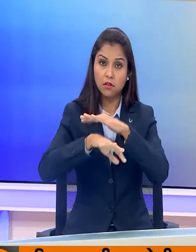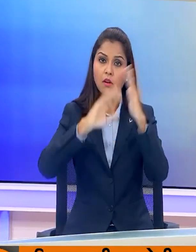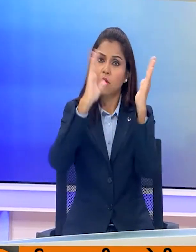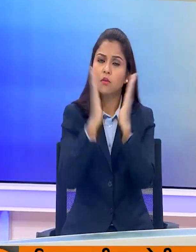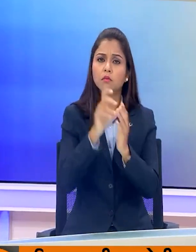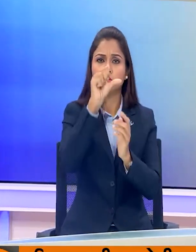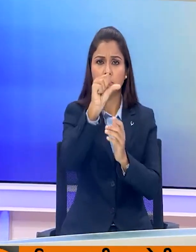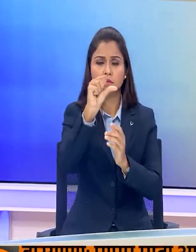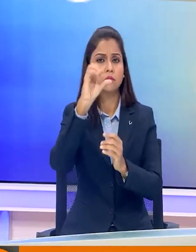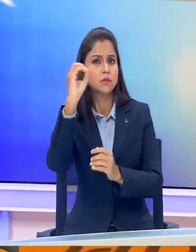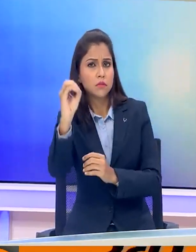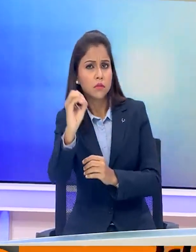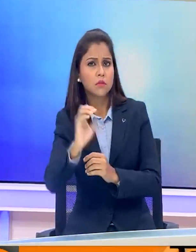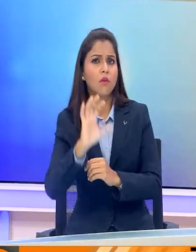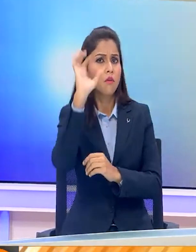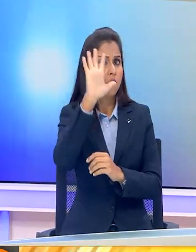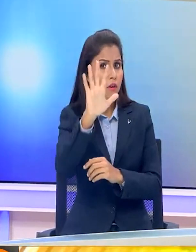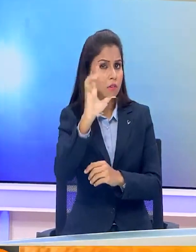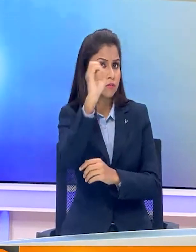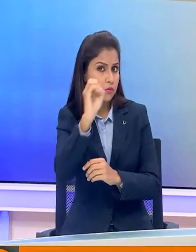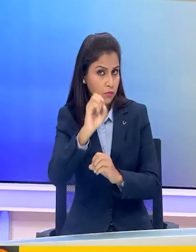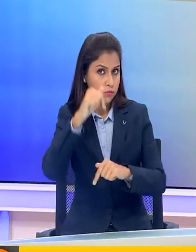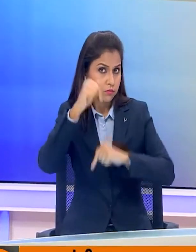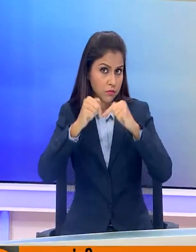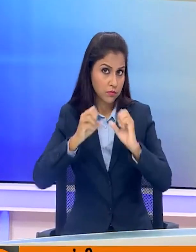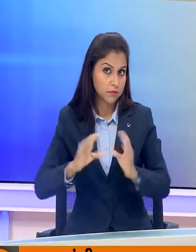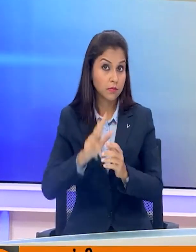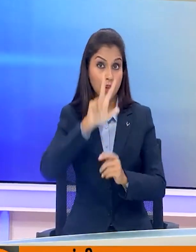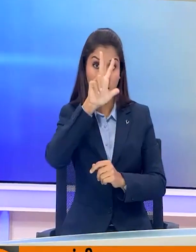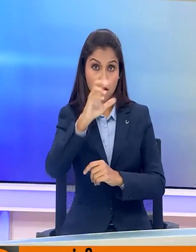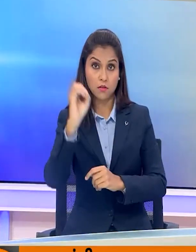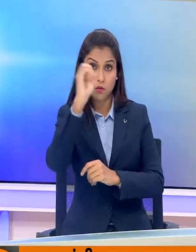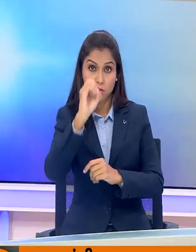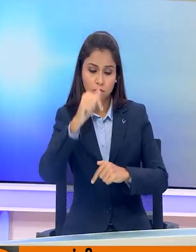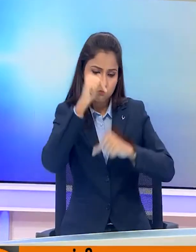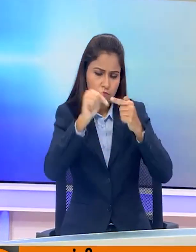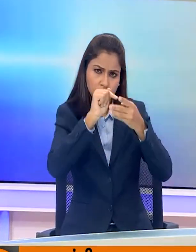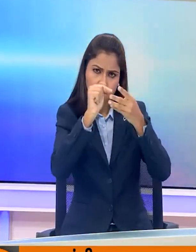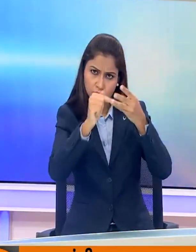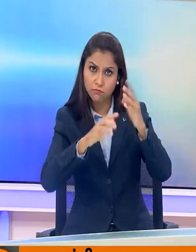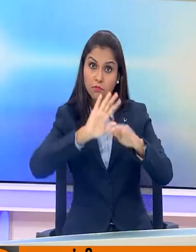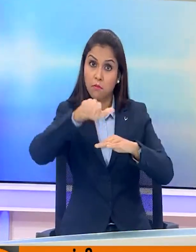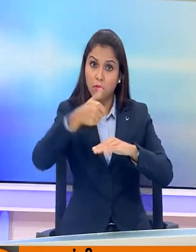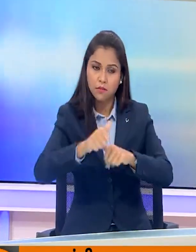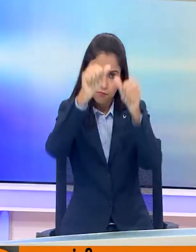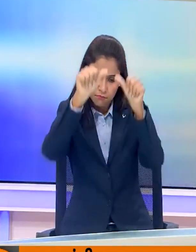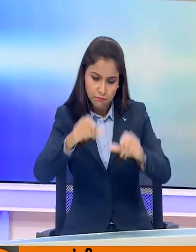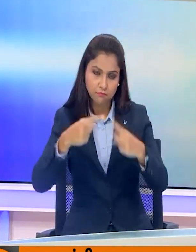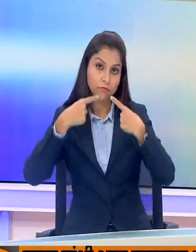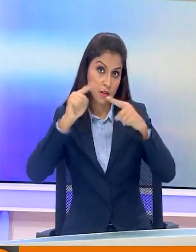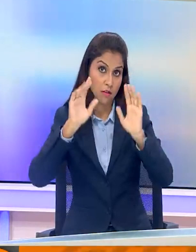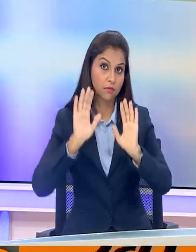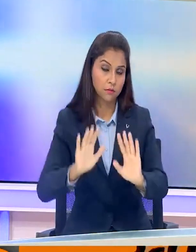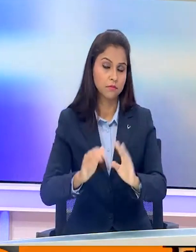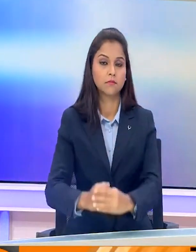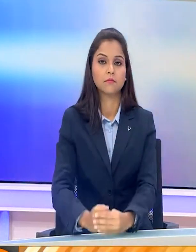सीटों के लिए 5 अक्टूबर को मतदान होगा। 8 अक्टूबर को मतगरना के बाद चिनावी परड़ाम घोशित